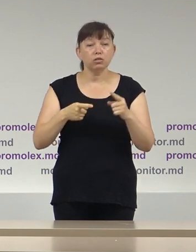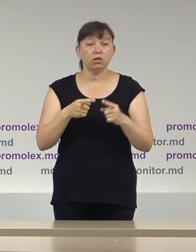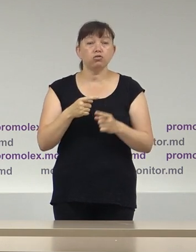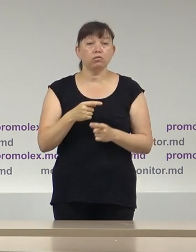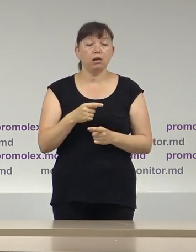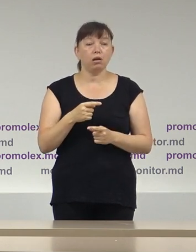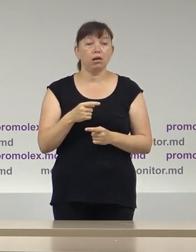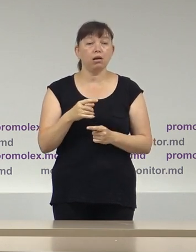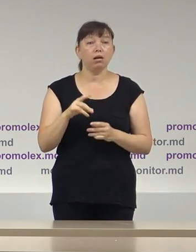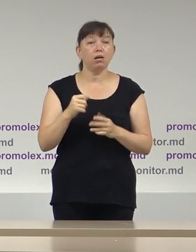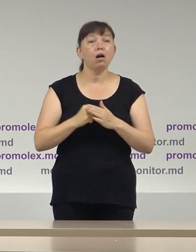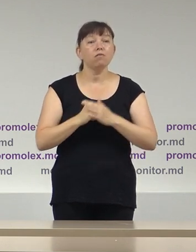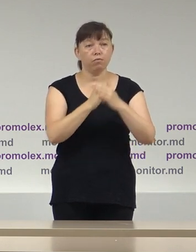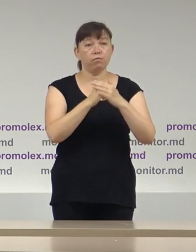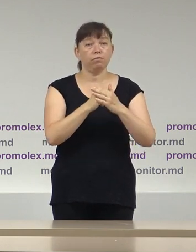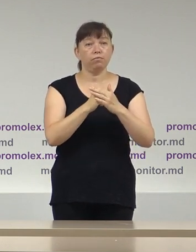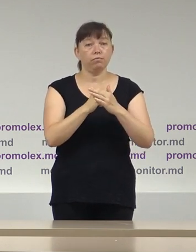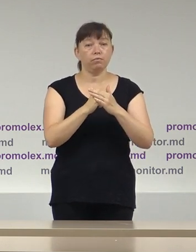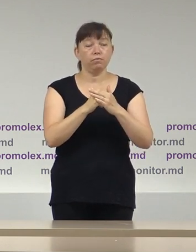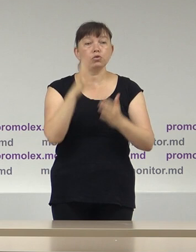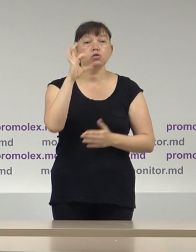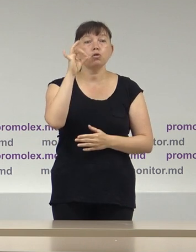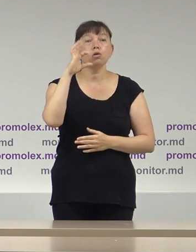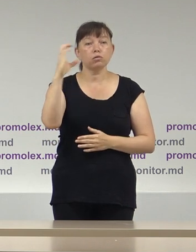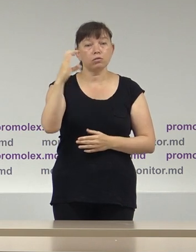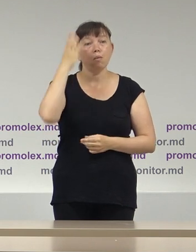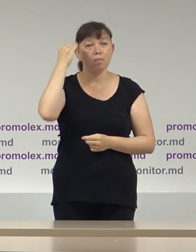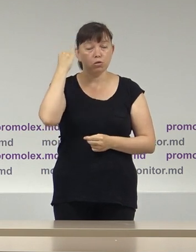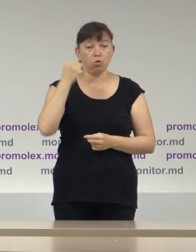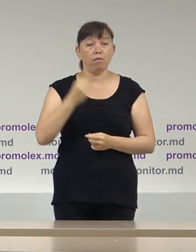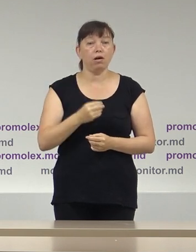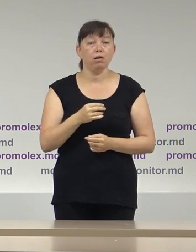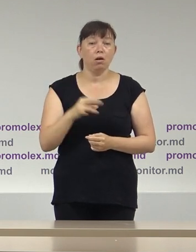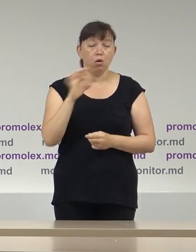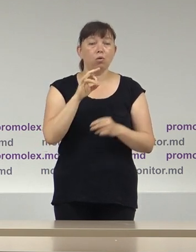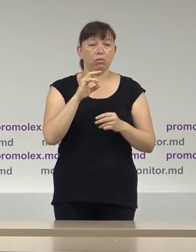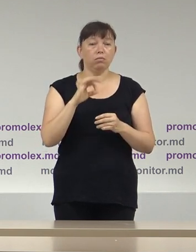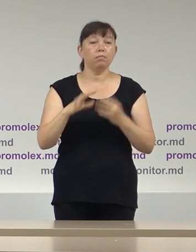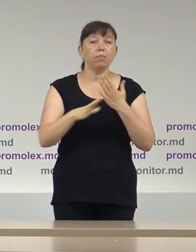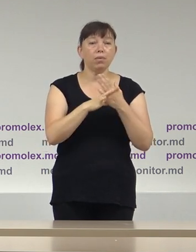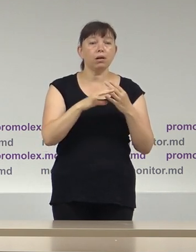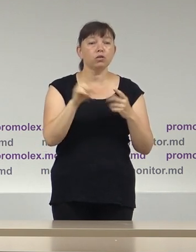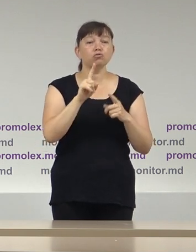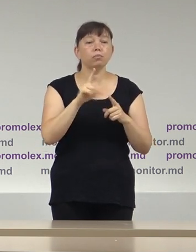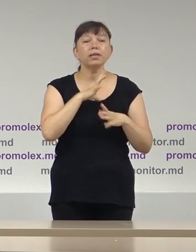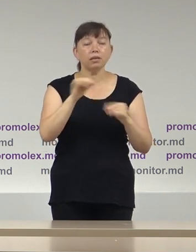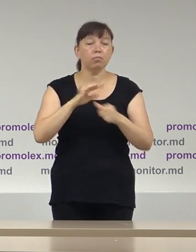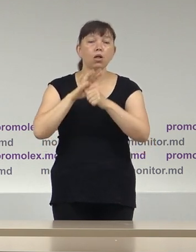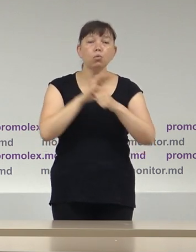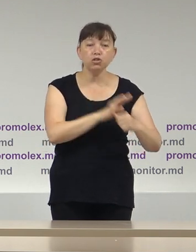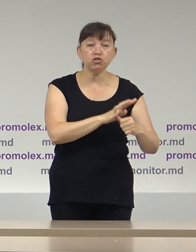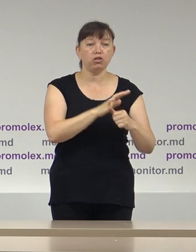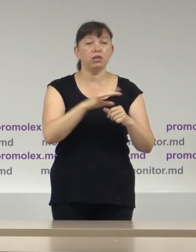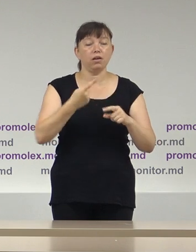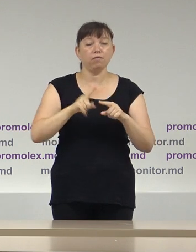Soros Moldova pe componentă de monitorizare a discursului de ură în